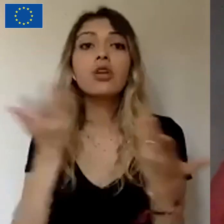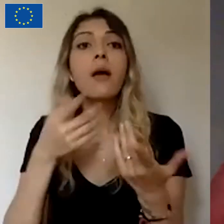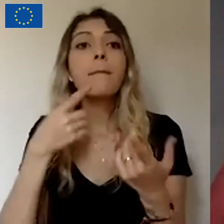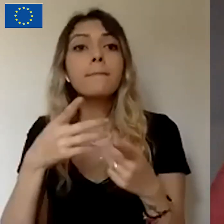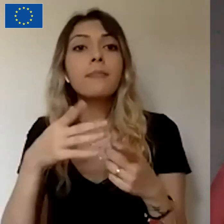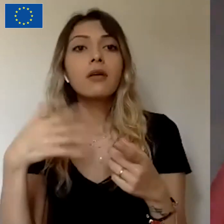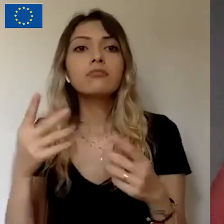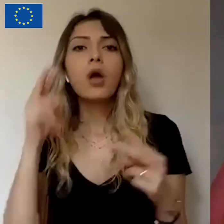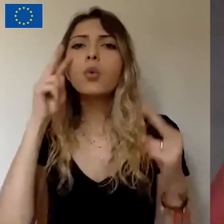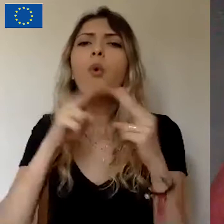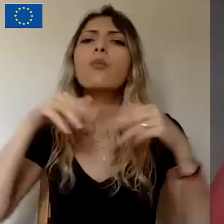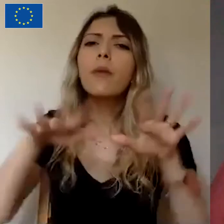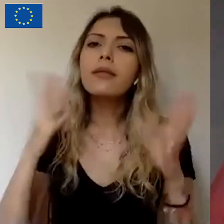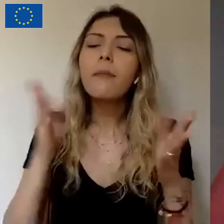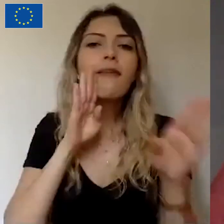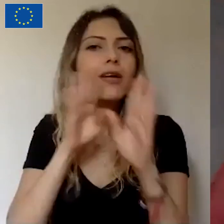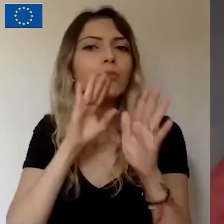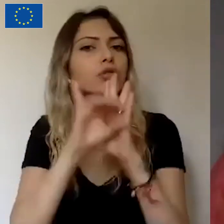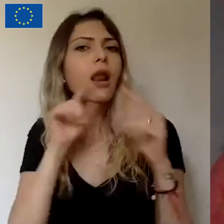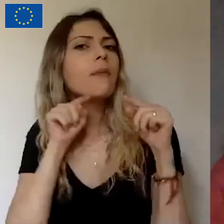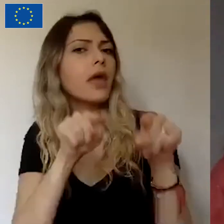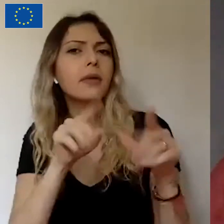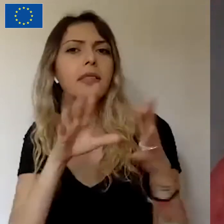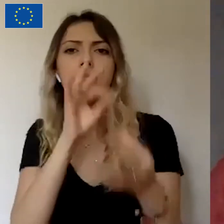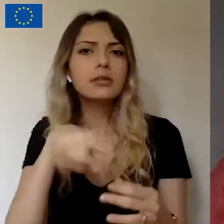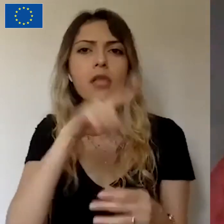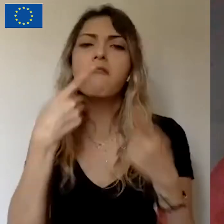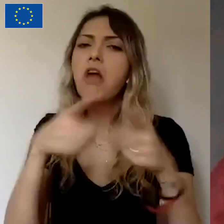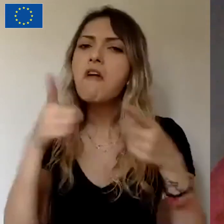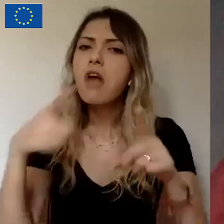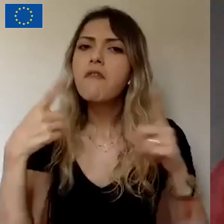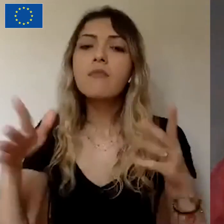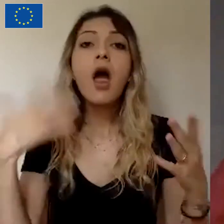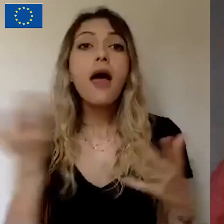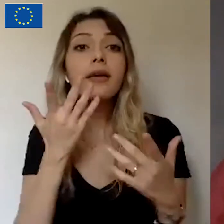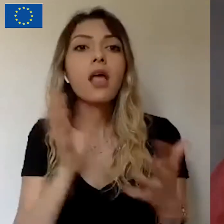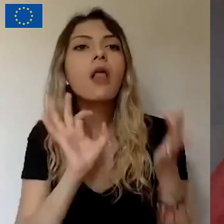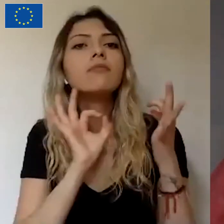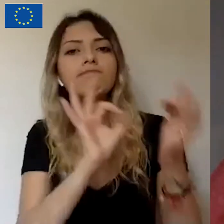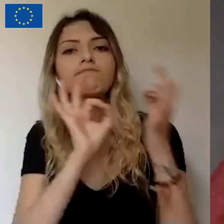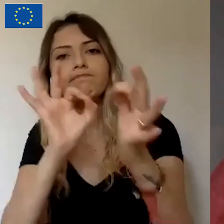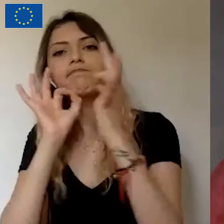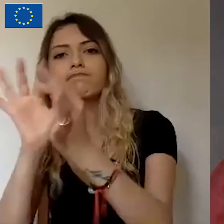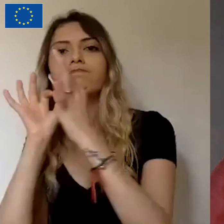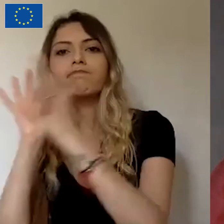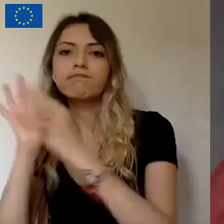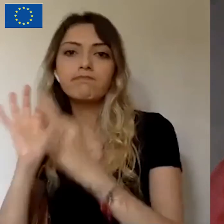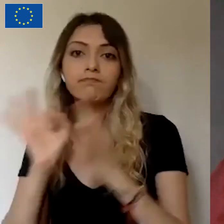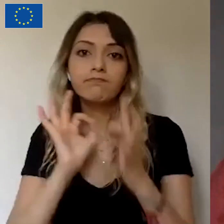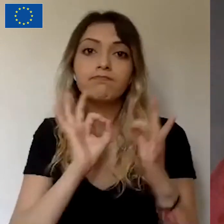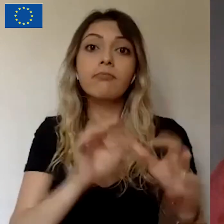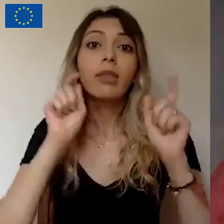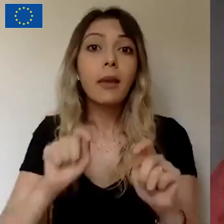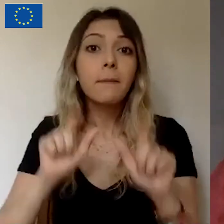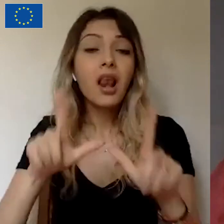bıraktığınız zaman sosyal medyadan taklitleştiğiniz insanlar olabilir. Ulaşabildiğiniz kadar farklı gruplara ulaşıp onlardan destek